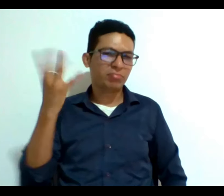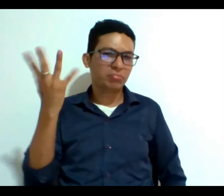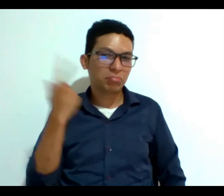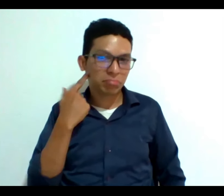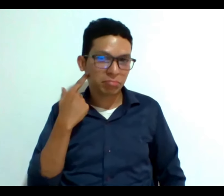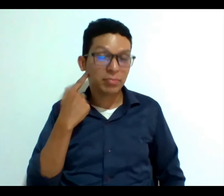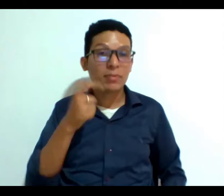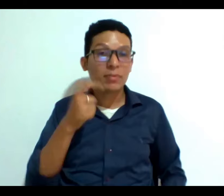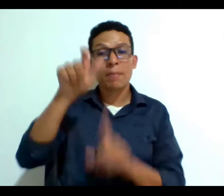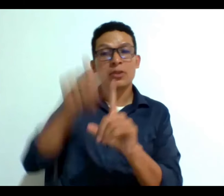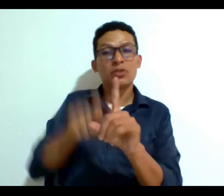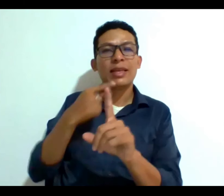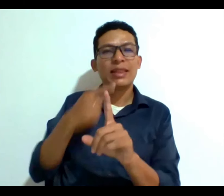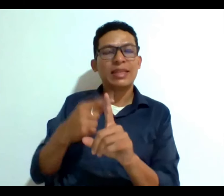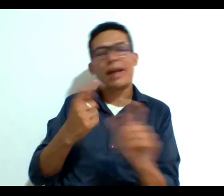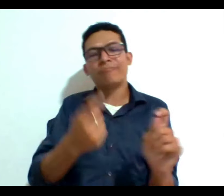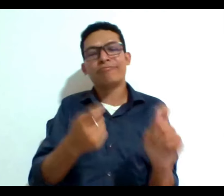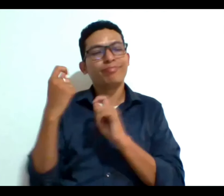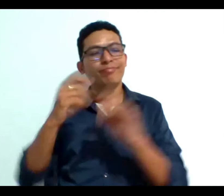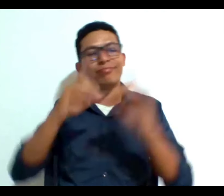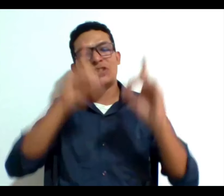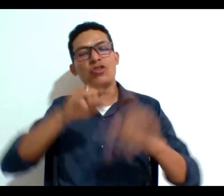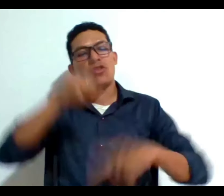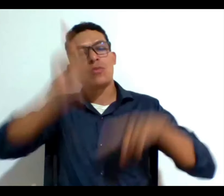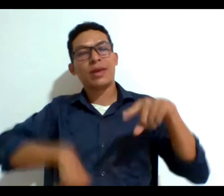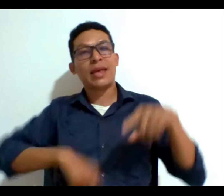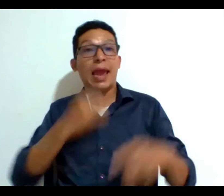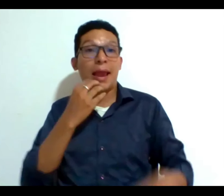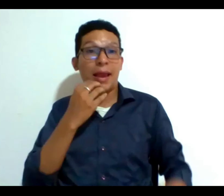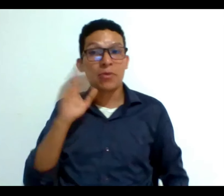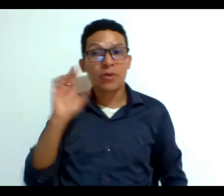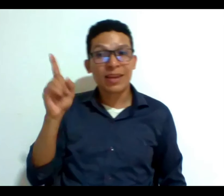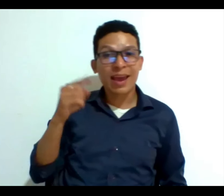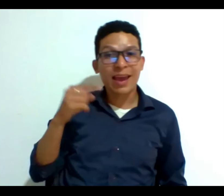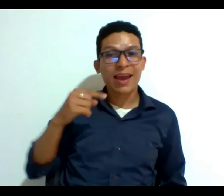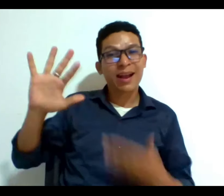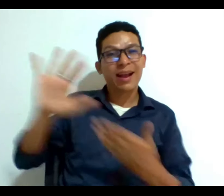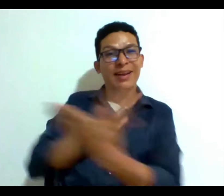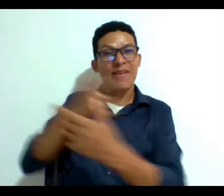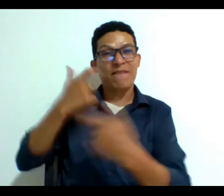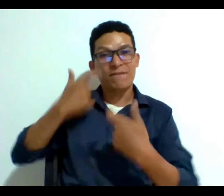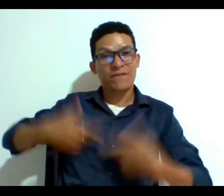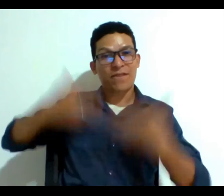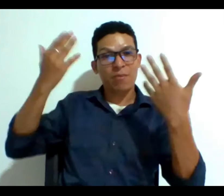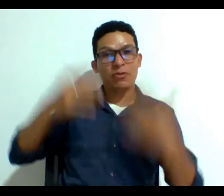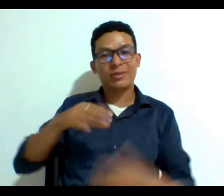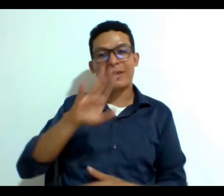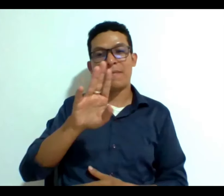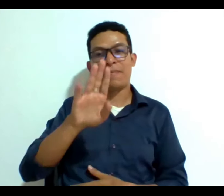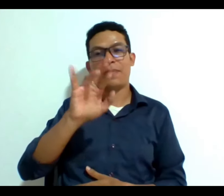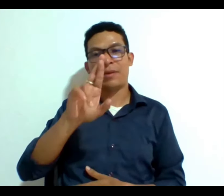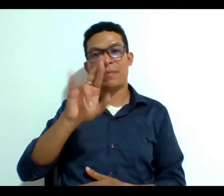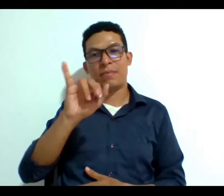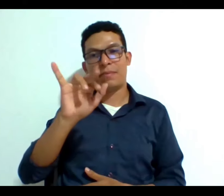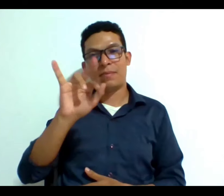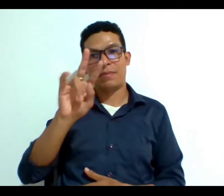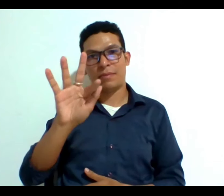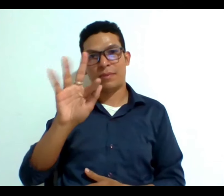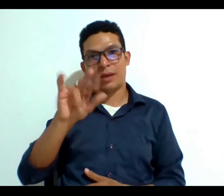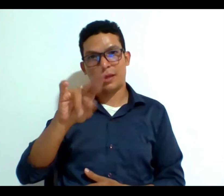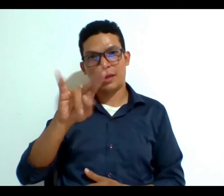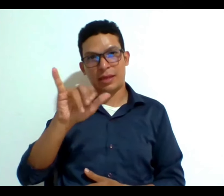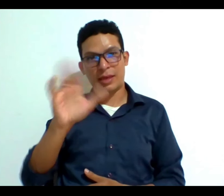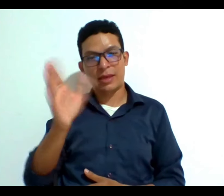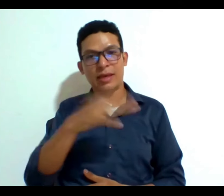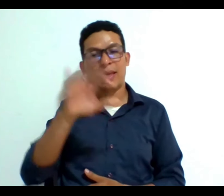persona la declaran interdicta el caso de Britney Spears, la cantante famosa del pop que también estuvo interdicta por 13